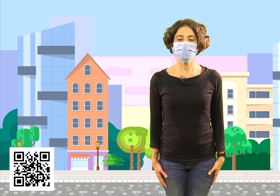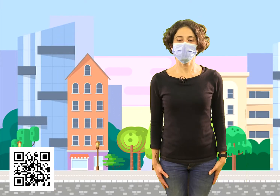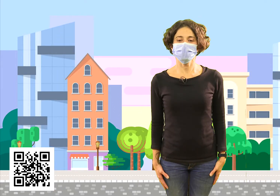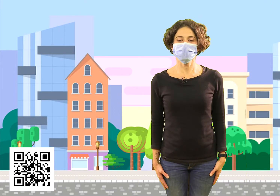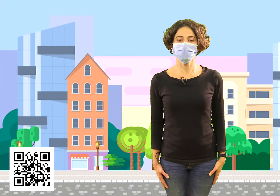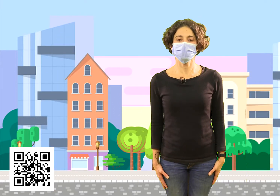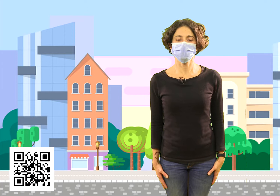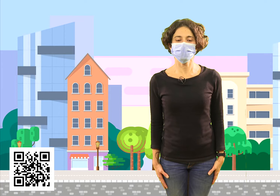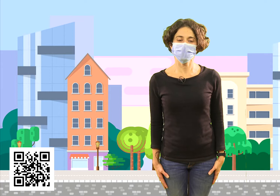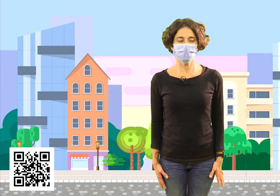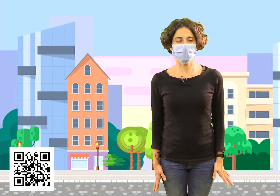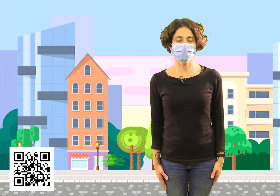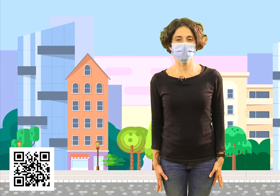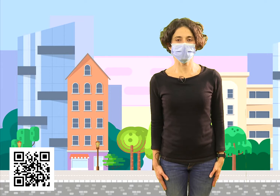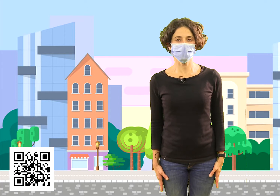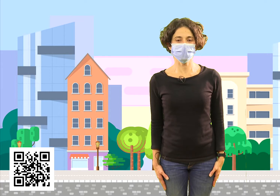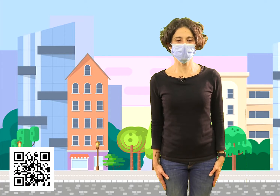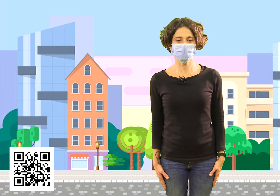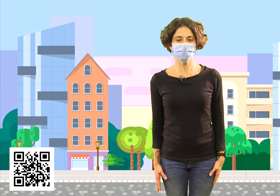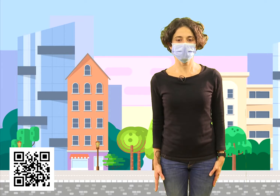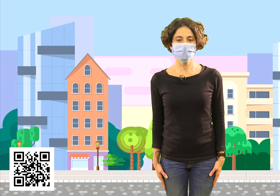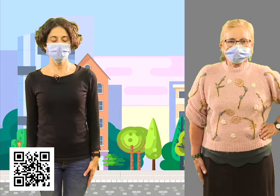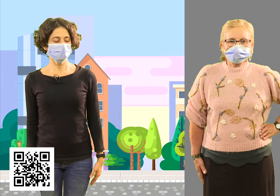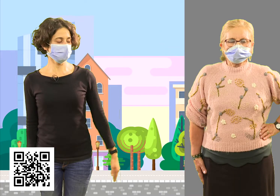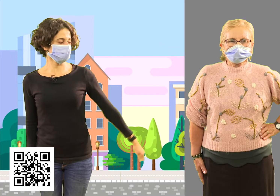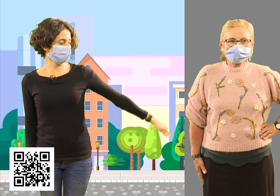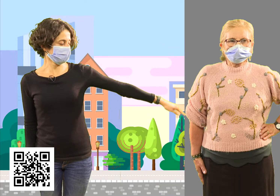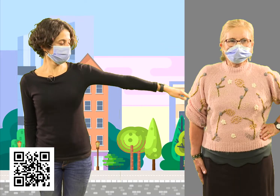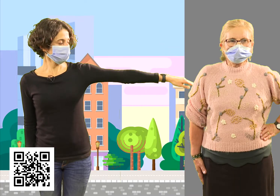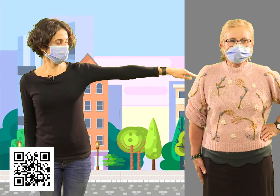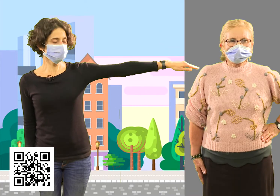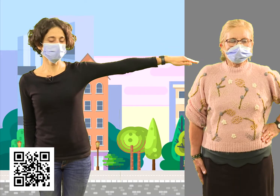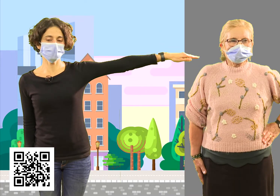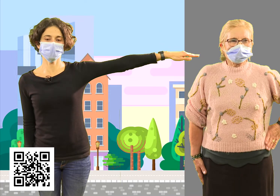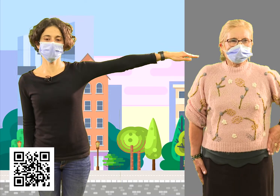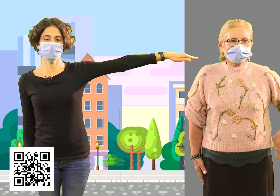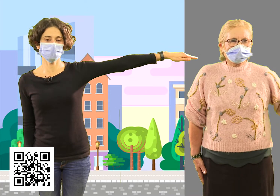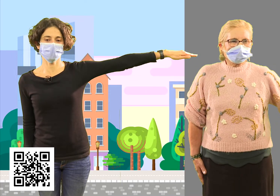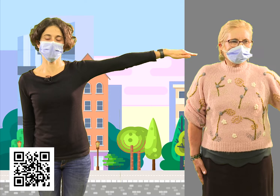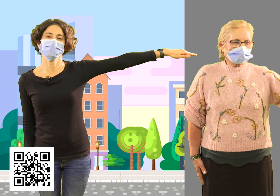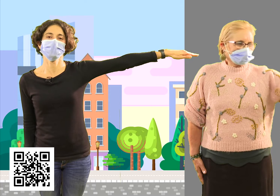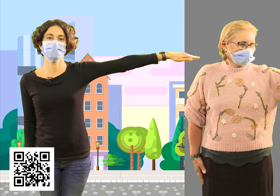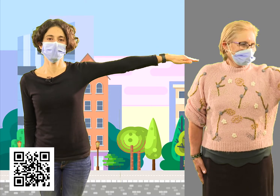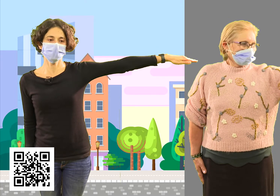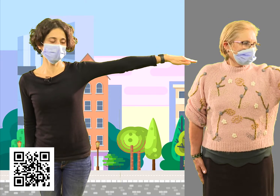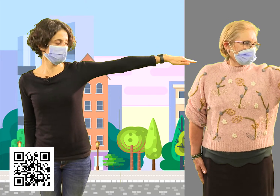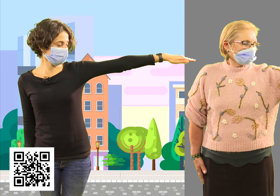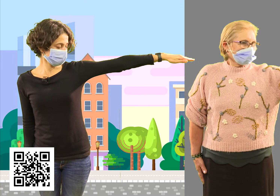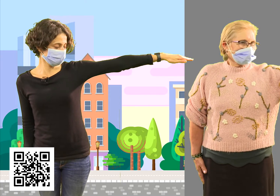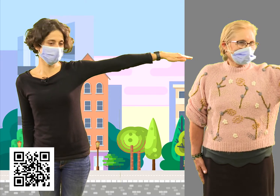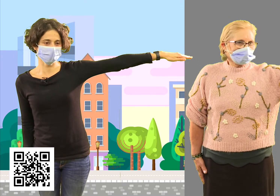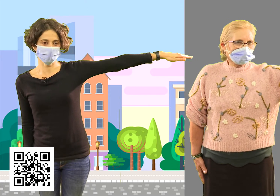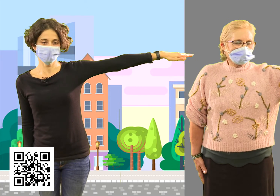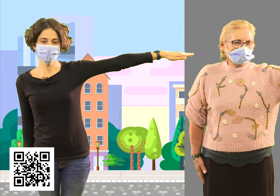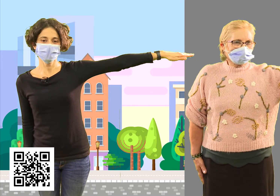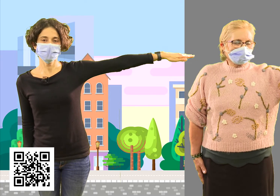Vamos con otro. Voy a ponerlo difícil. Vamos allá. Brazo izquierdo formando un ángulo recto con